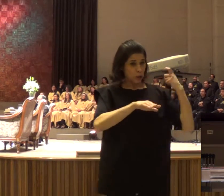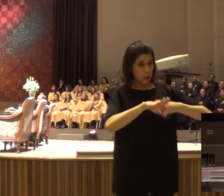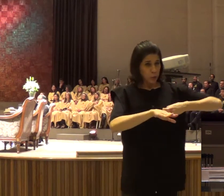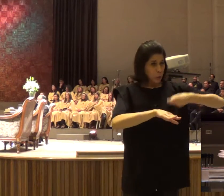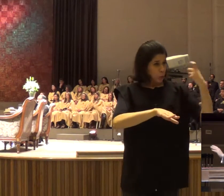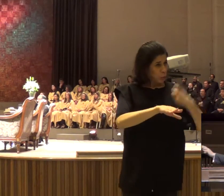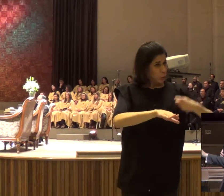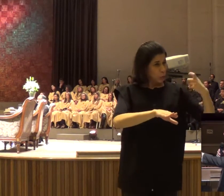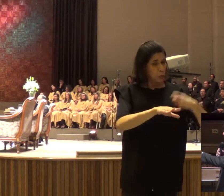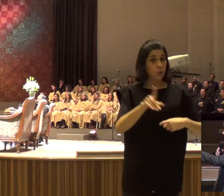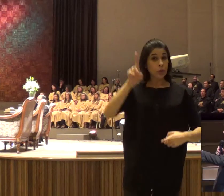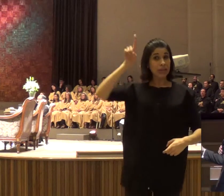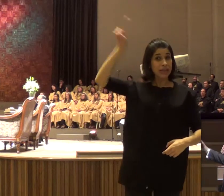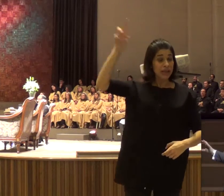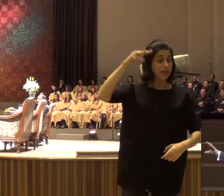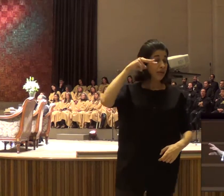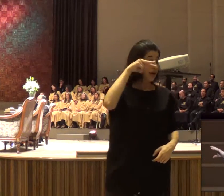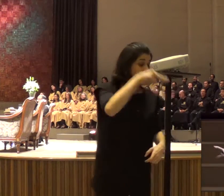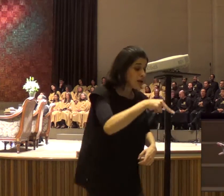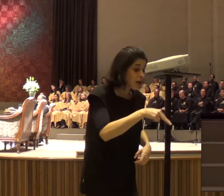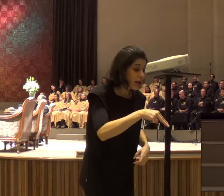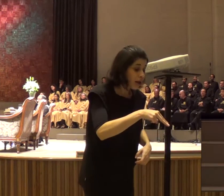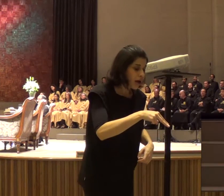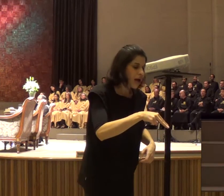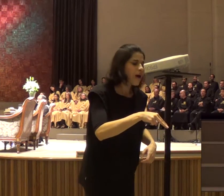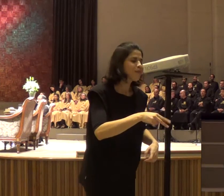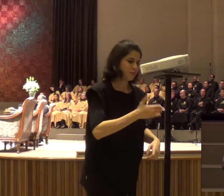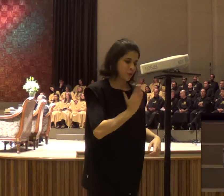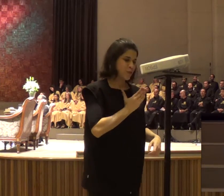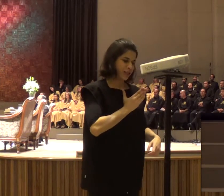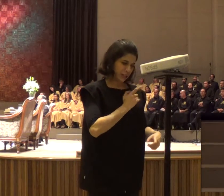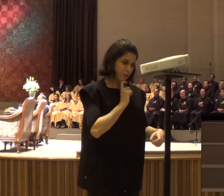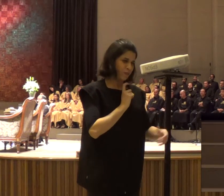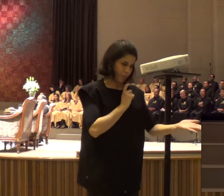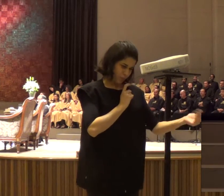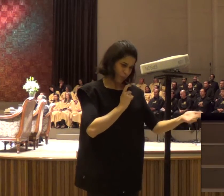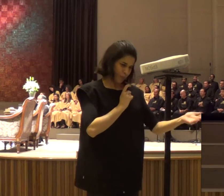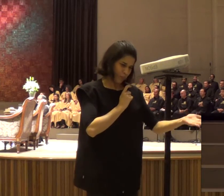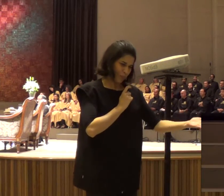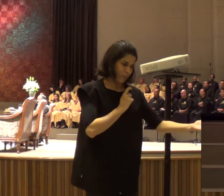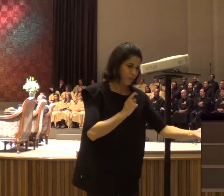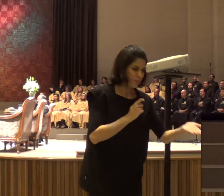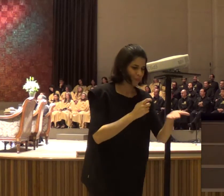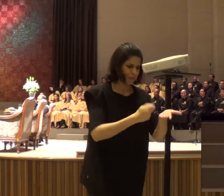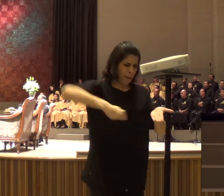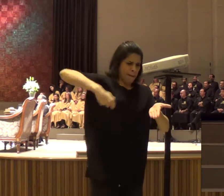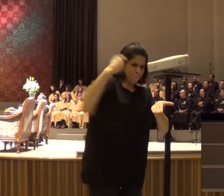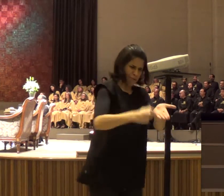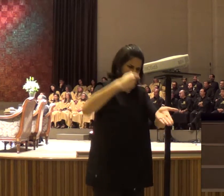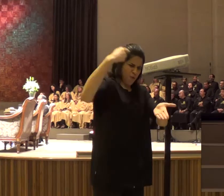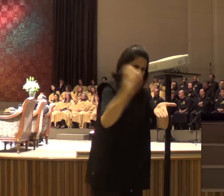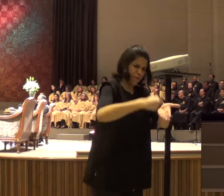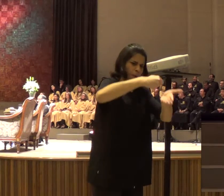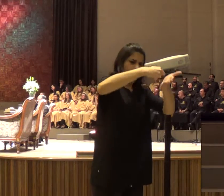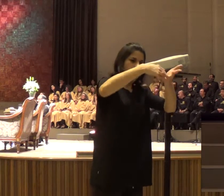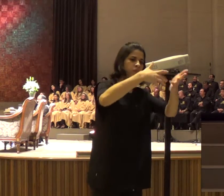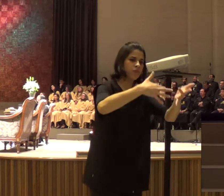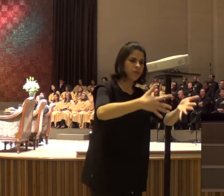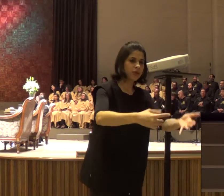então, olha para o que Deus, está falando, no meio das circunstâncias, da sua vida, sexta maneira, que Deus fala,